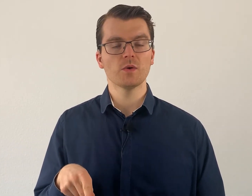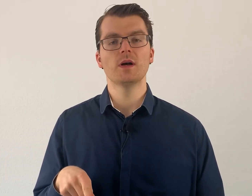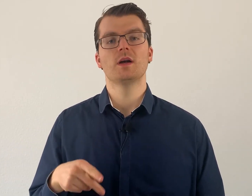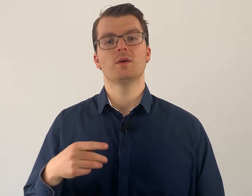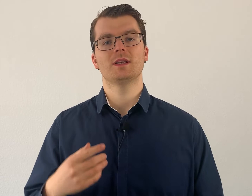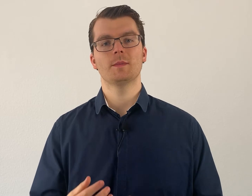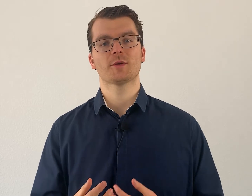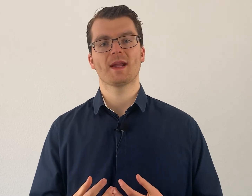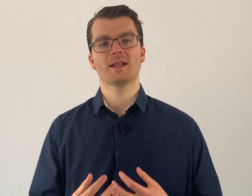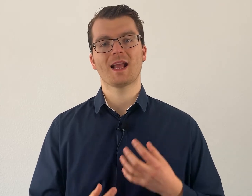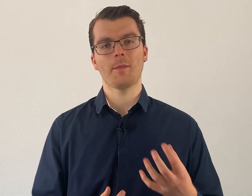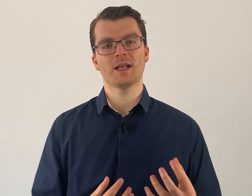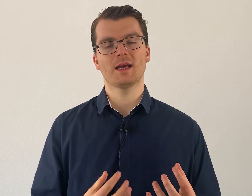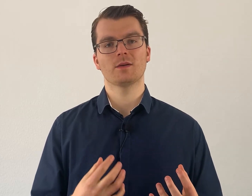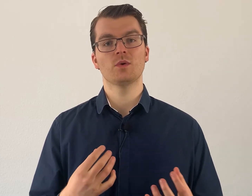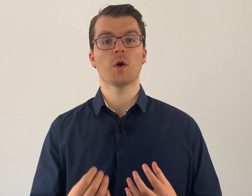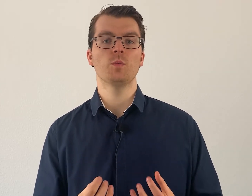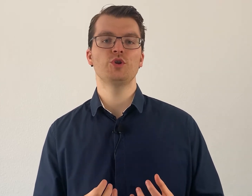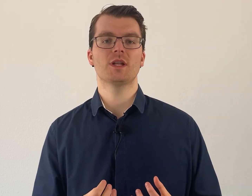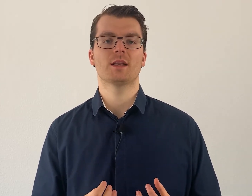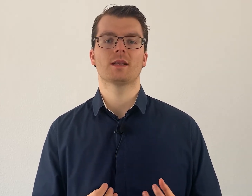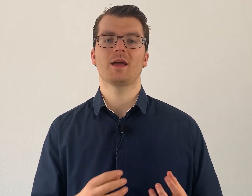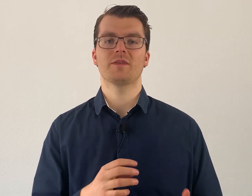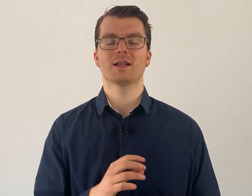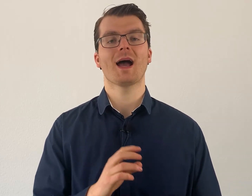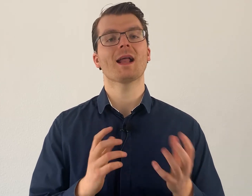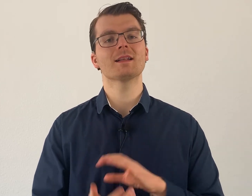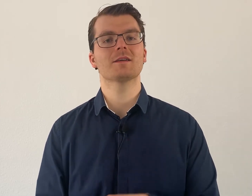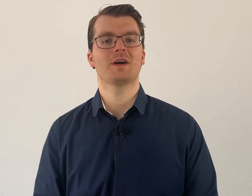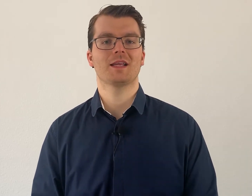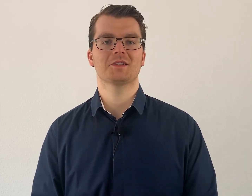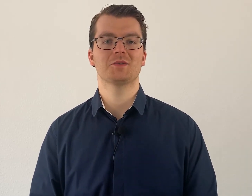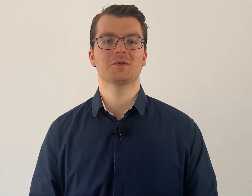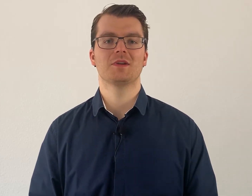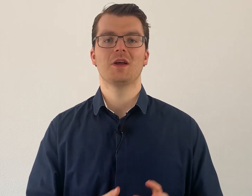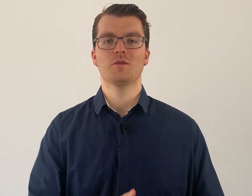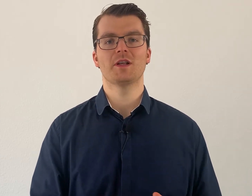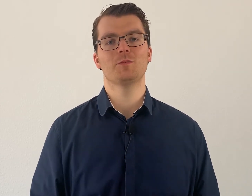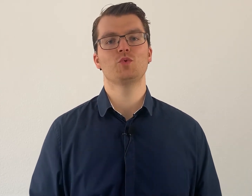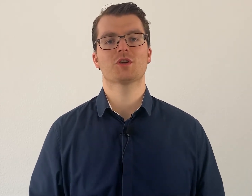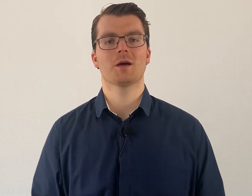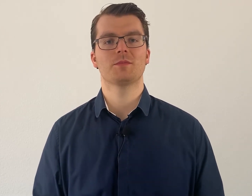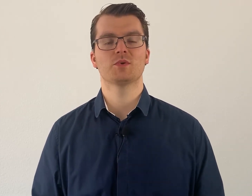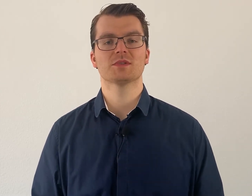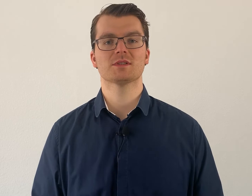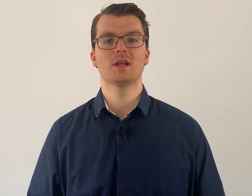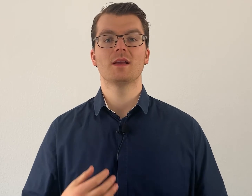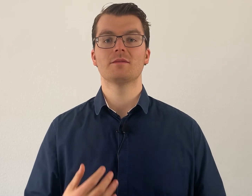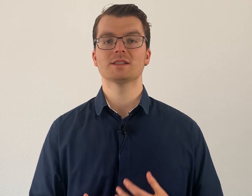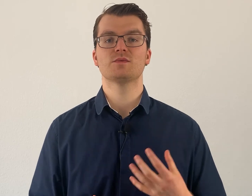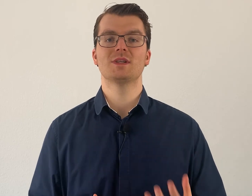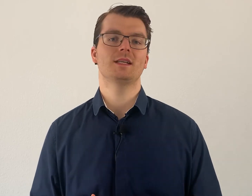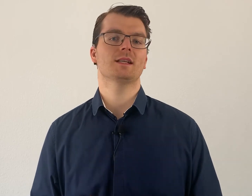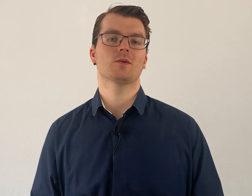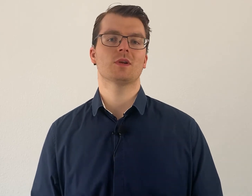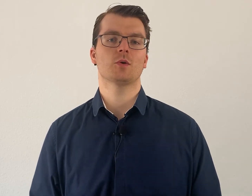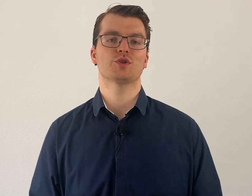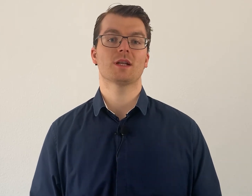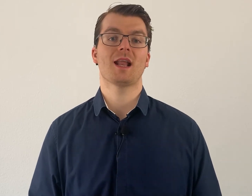Und dementsprechend kann man dann unter Umständen einfach eine andere Variation von den Buchstaben benutzen, was für dich dann unter Umständen